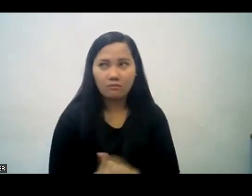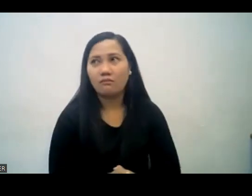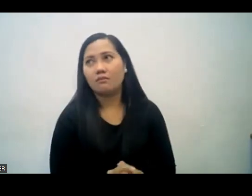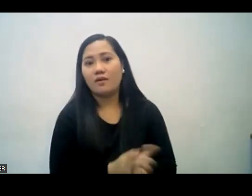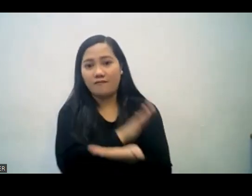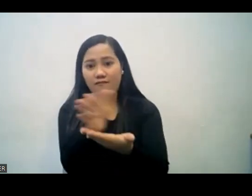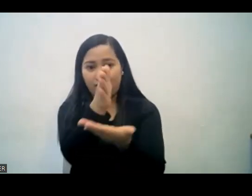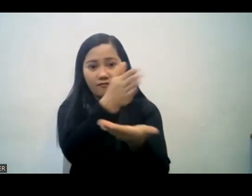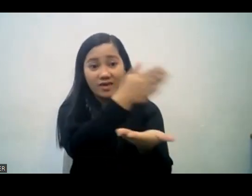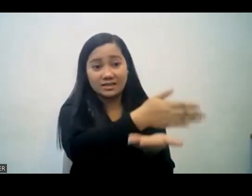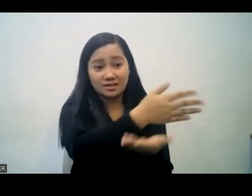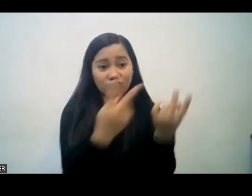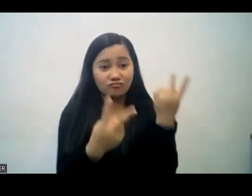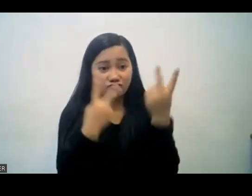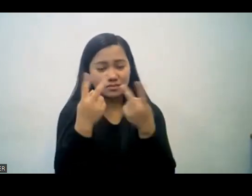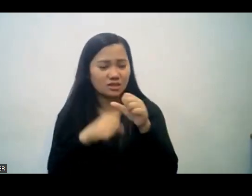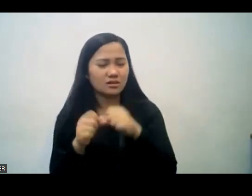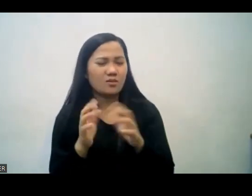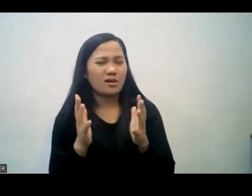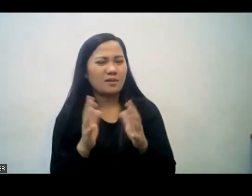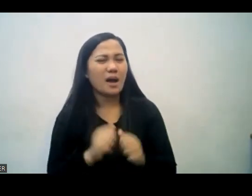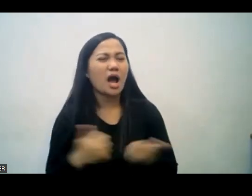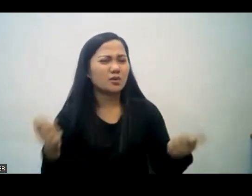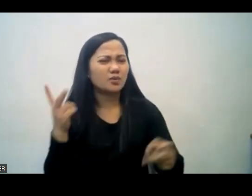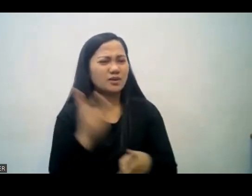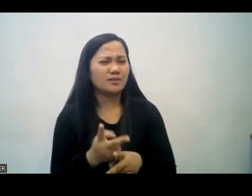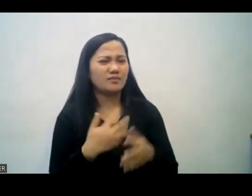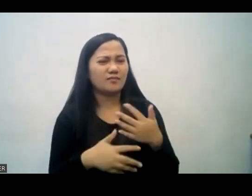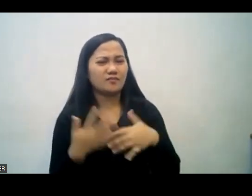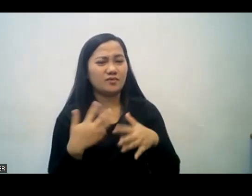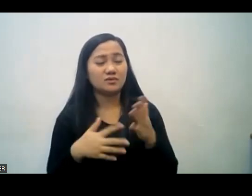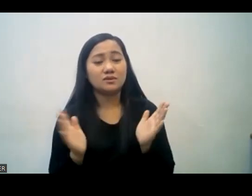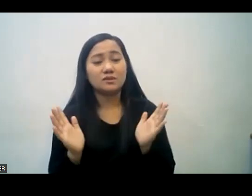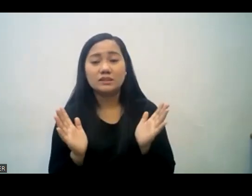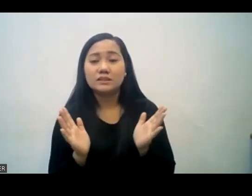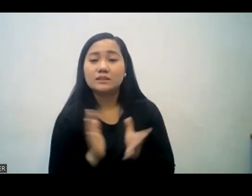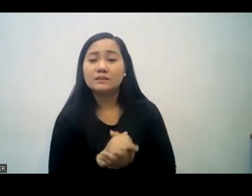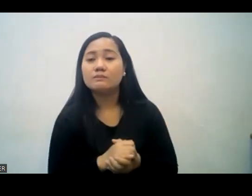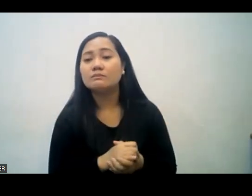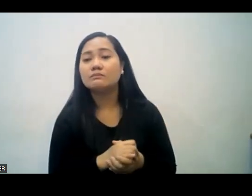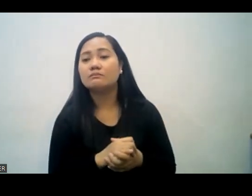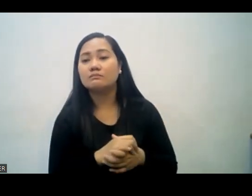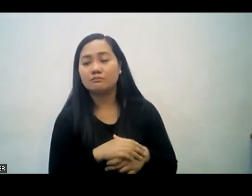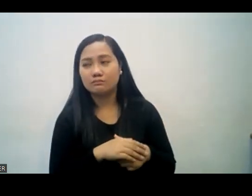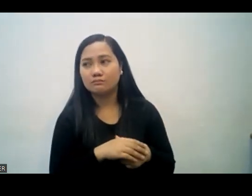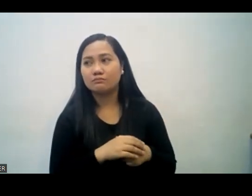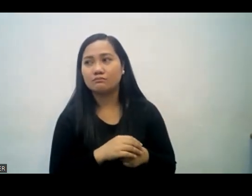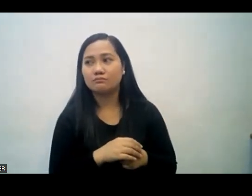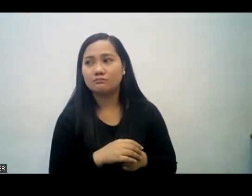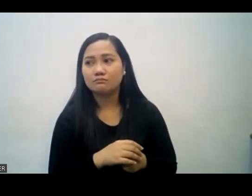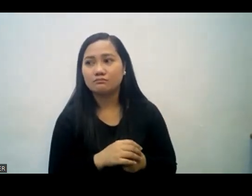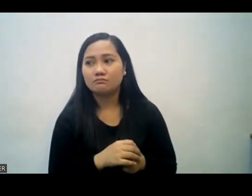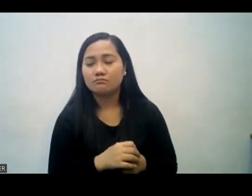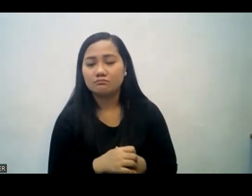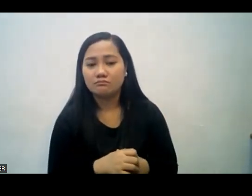be kept and increased kaya kaya kaya kahit napakaganda ng ating fellowship ngunit hindi